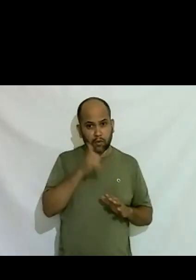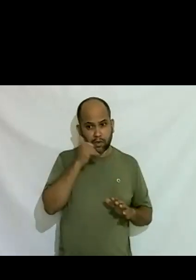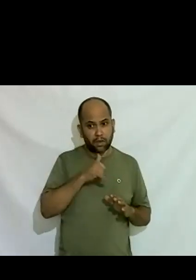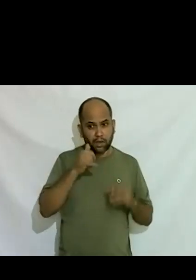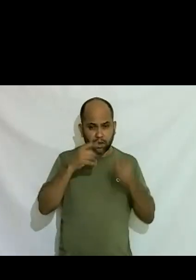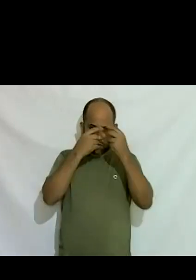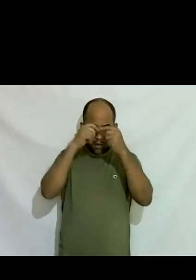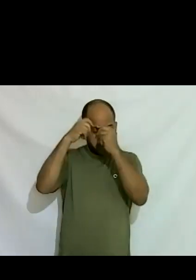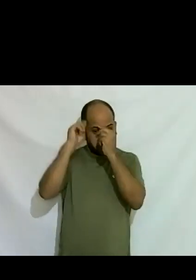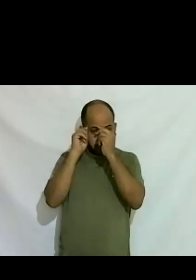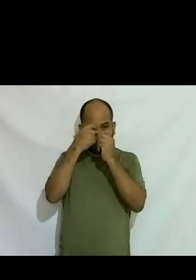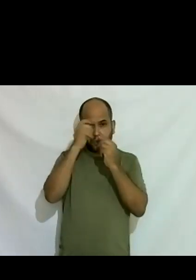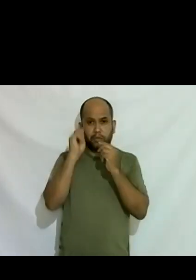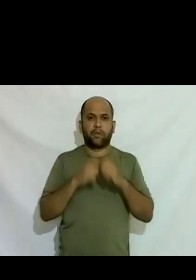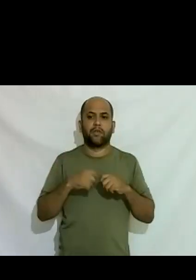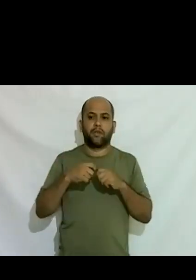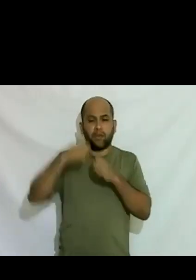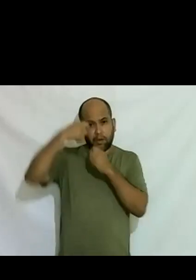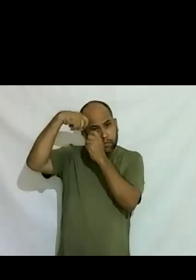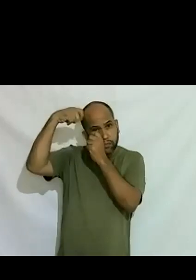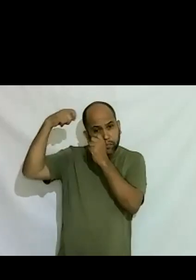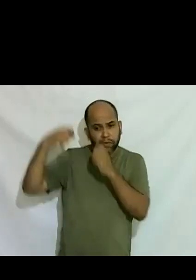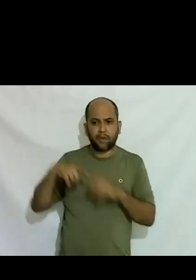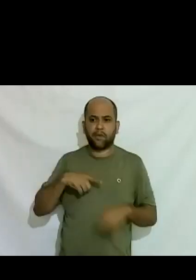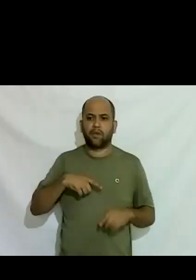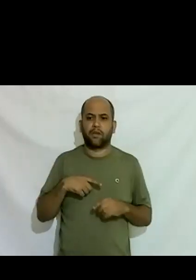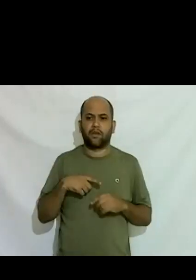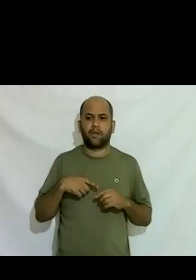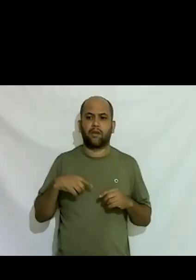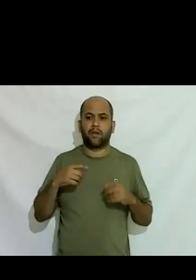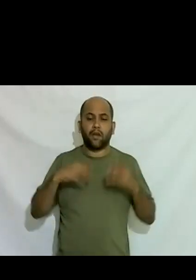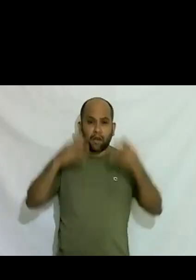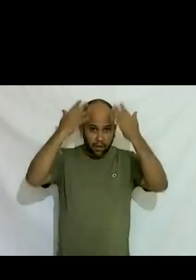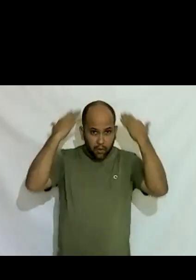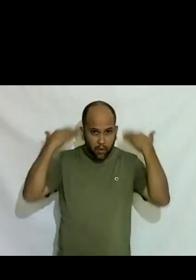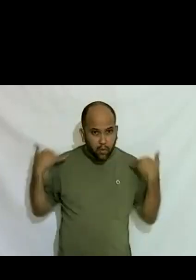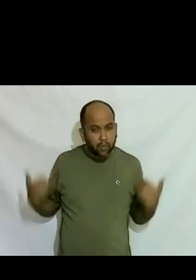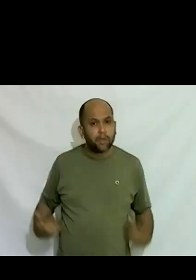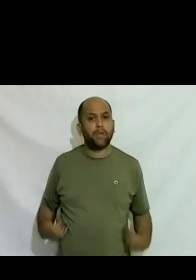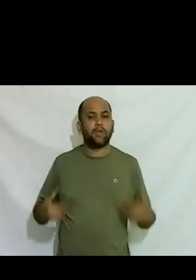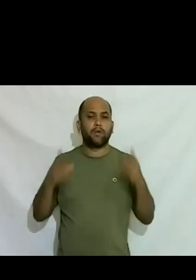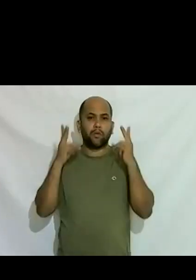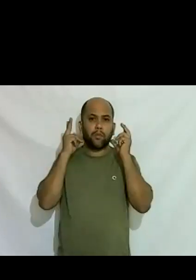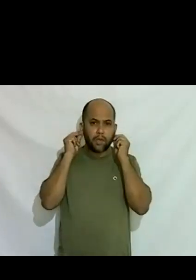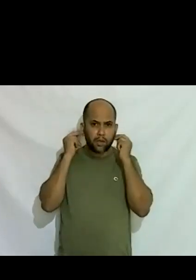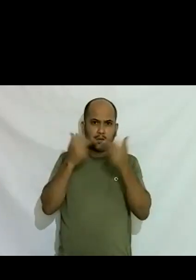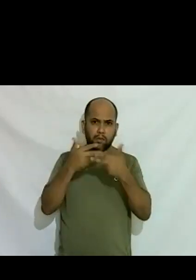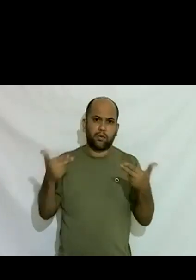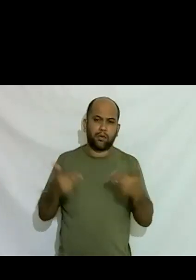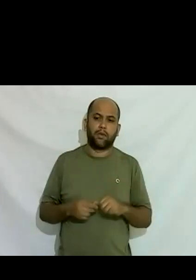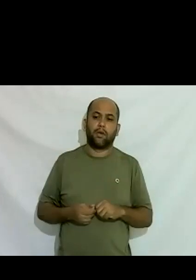sobrancelha que dava muito na vista né e cabelo comprido e aí me convidaram para fazer uma